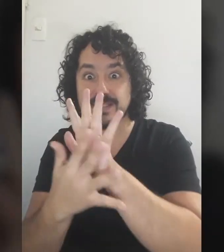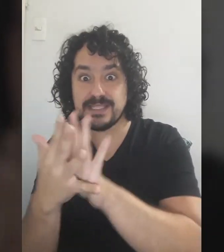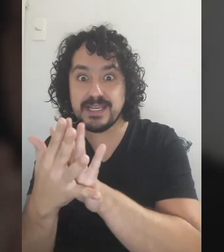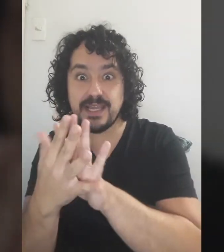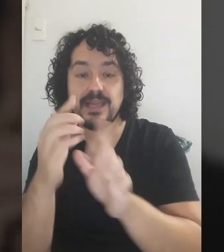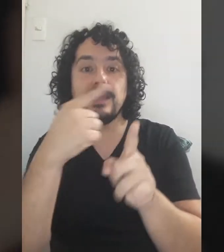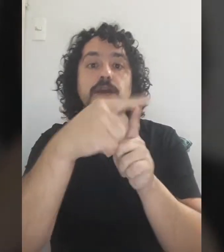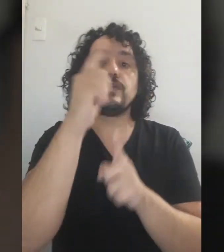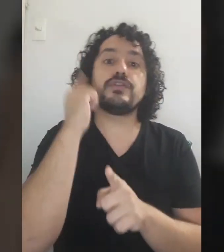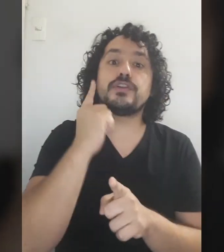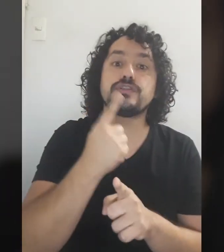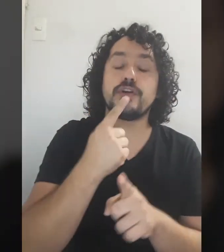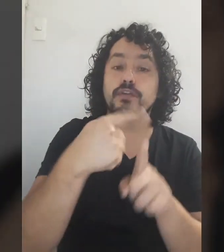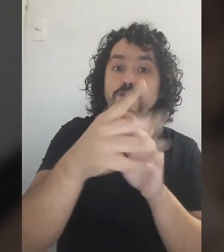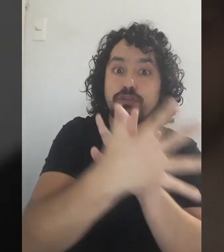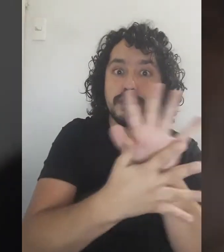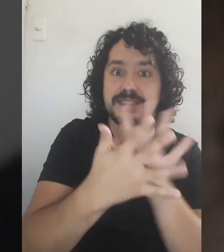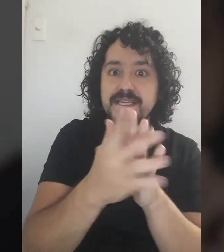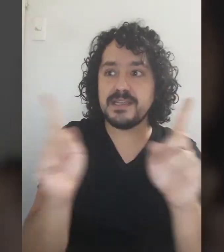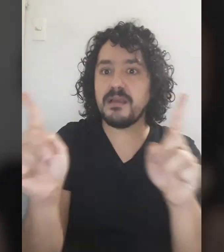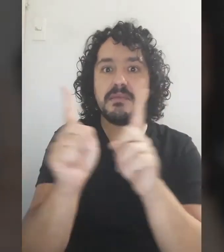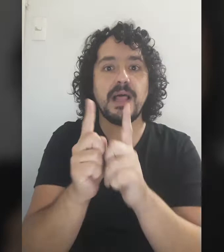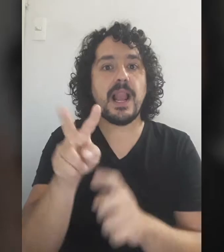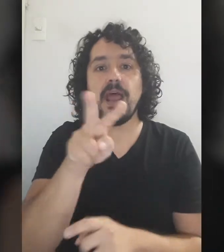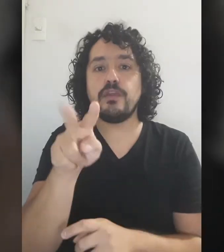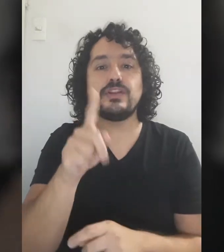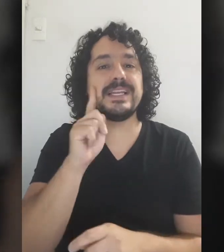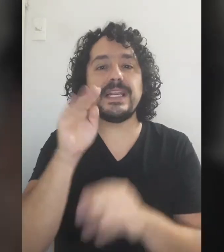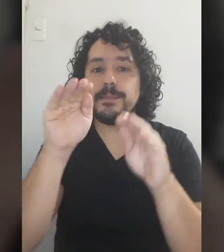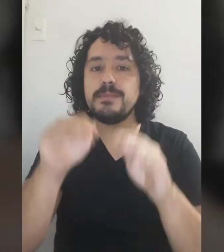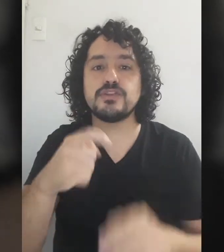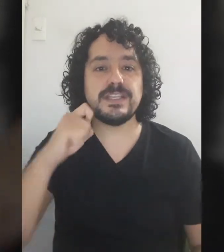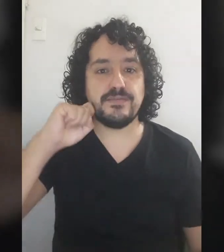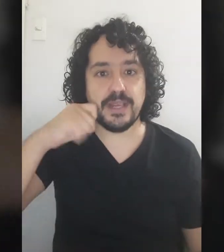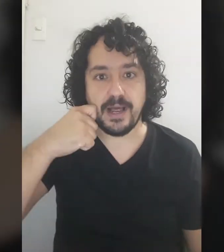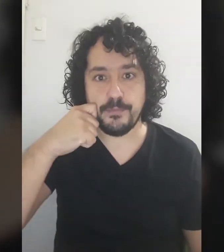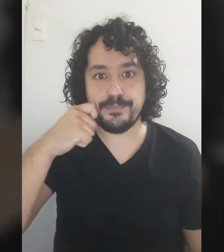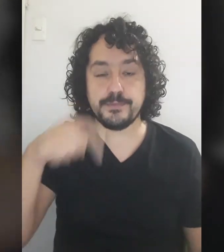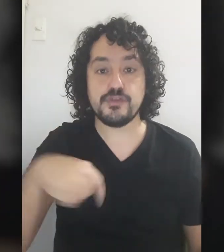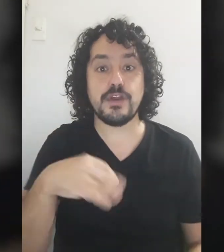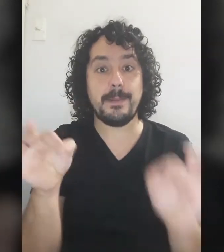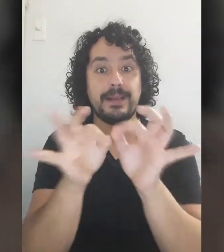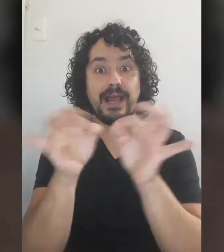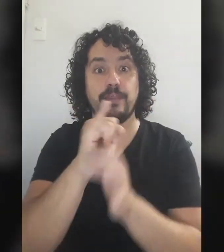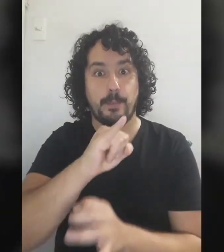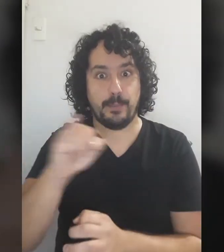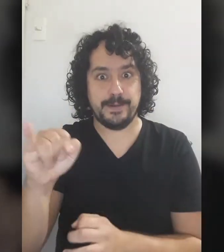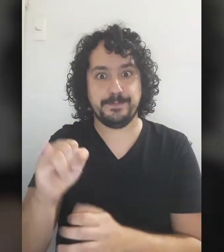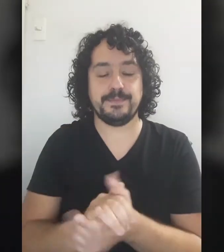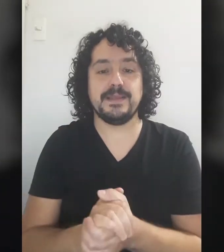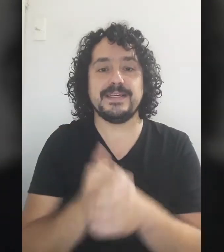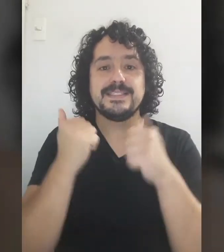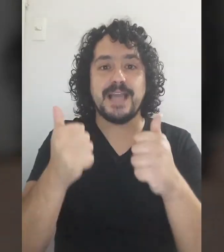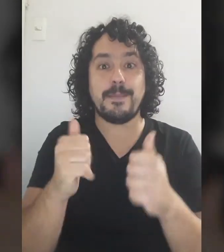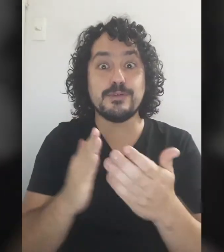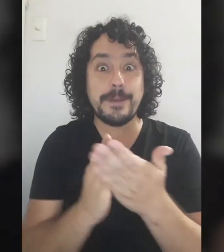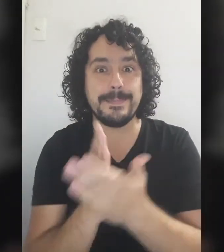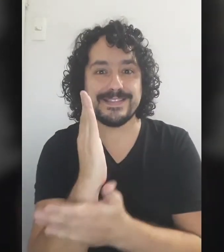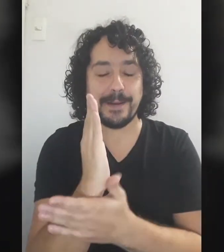seña y otro sordo con otra seña Las dos tienen el mismo significado Yo voy a explicar después Ya, vamos a empezar